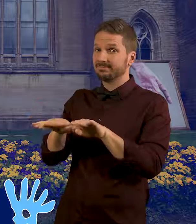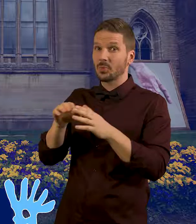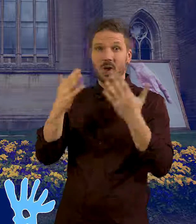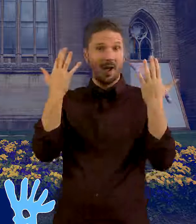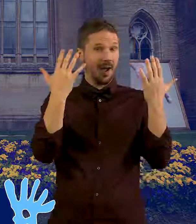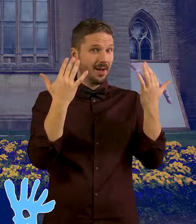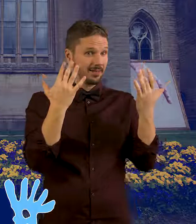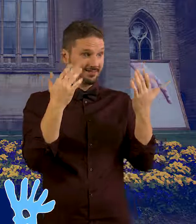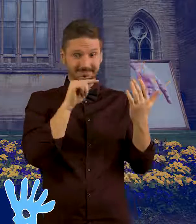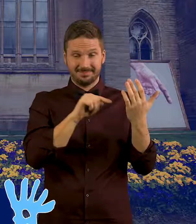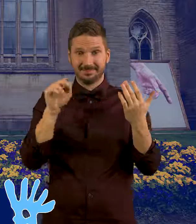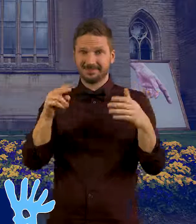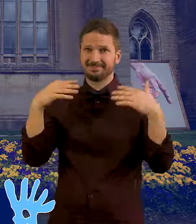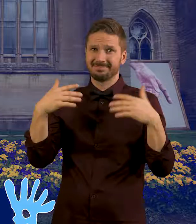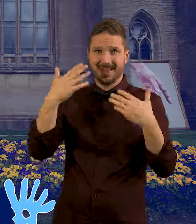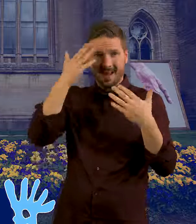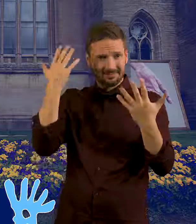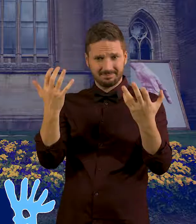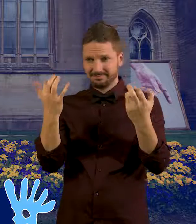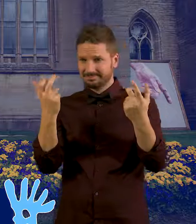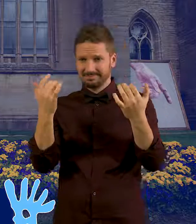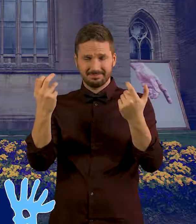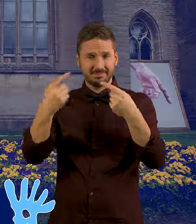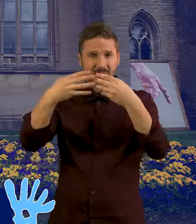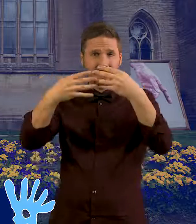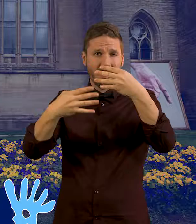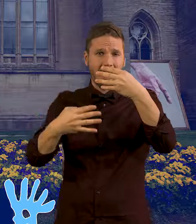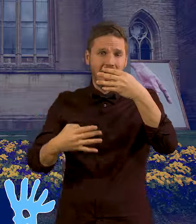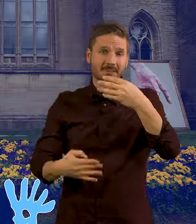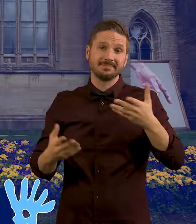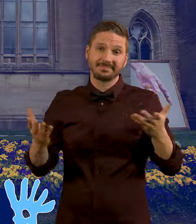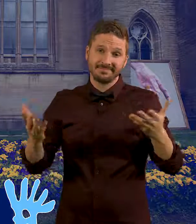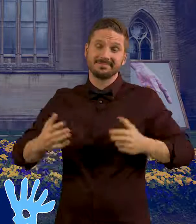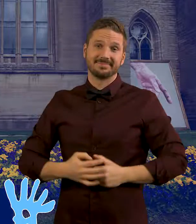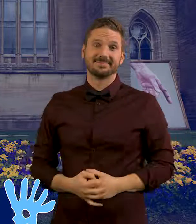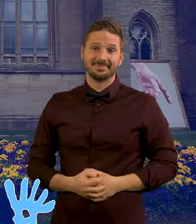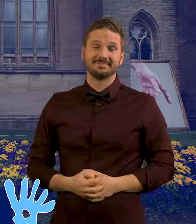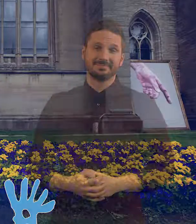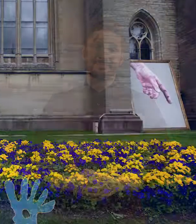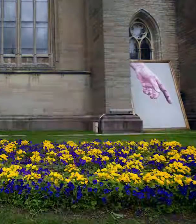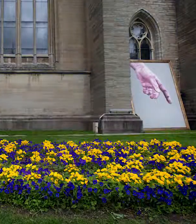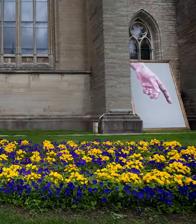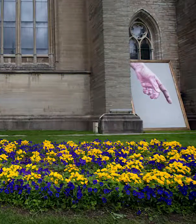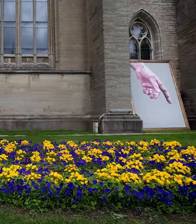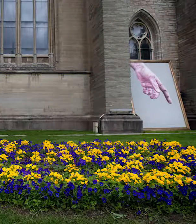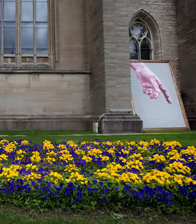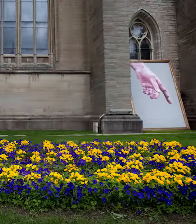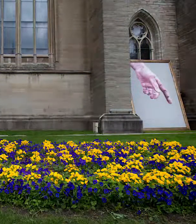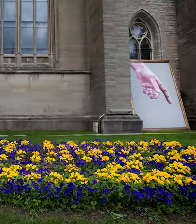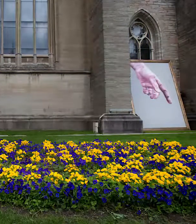Alexander Kreutz målar dessa bortglömda eller gömda kroppsdelar som fötter eller händer. Händer